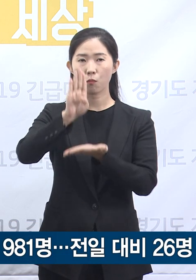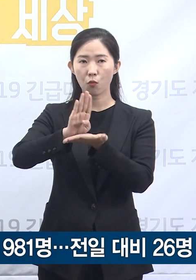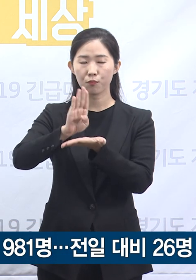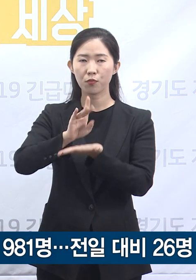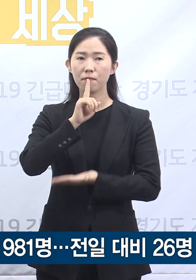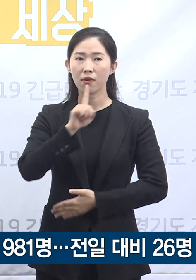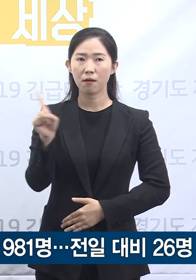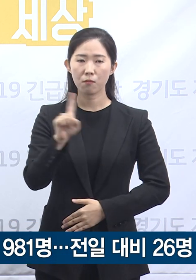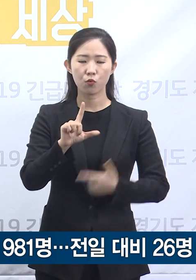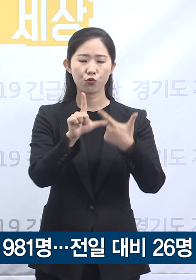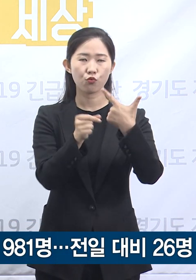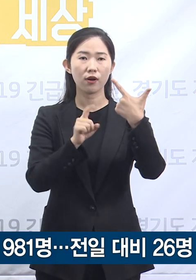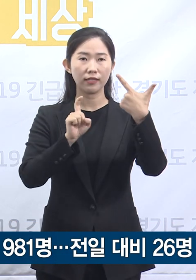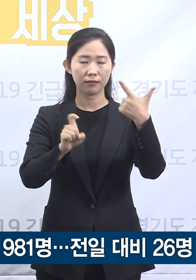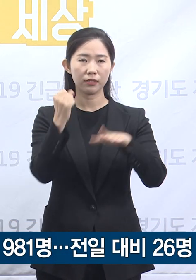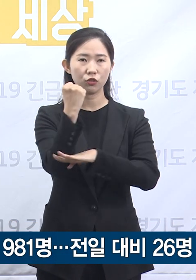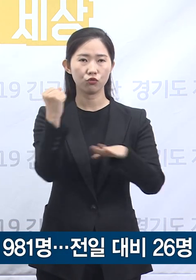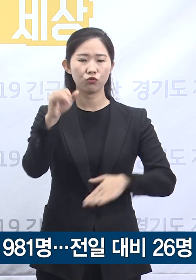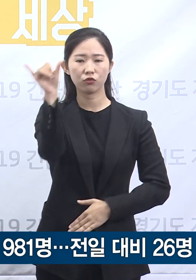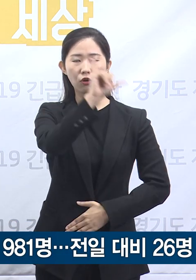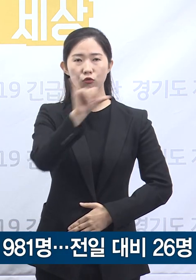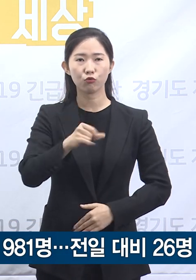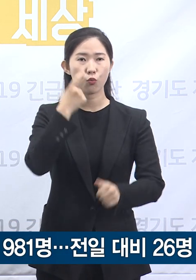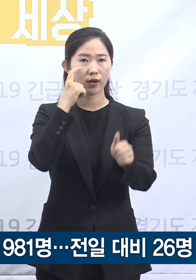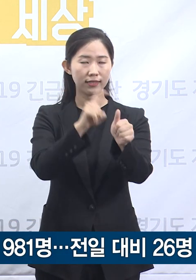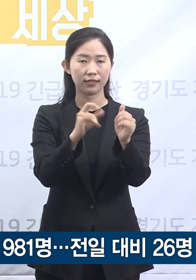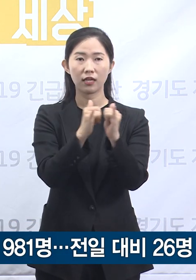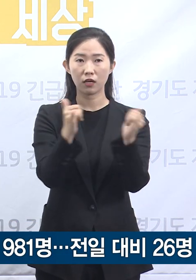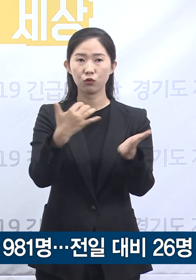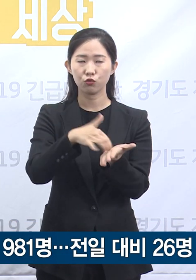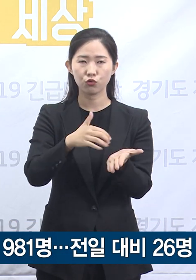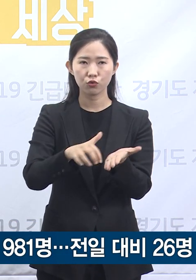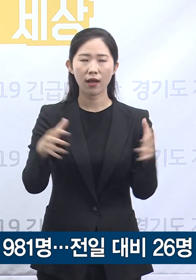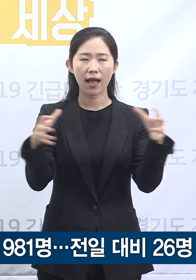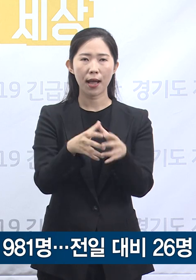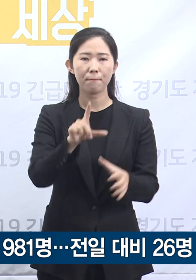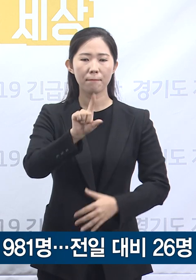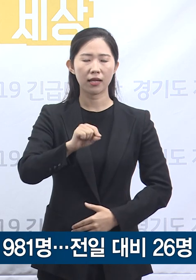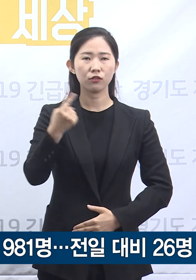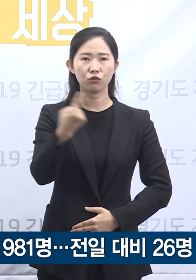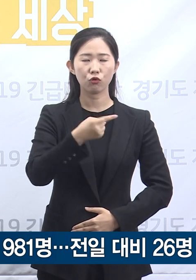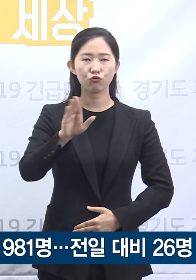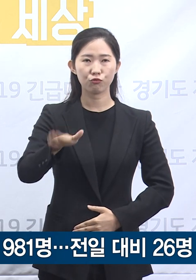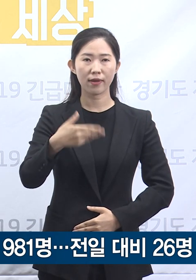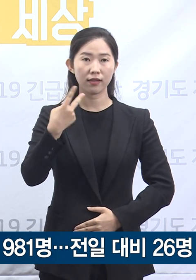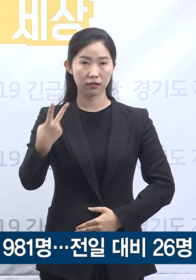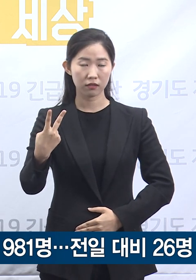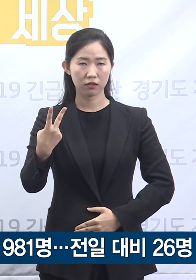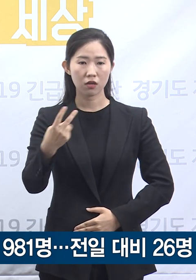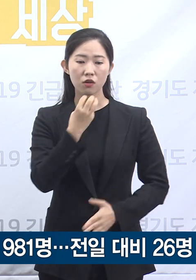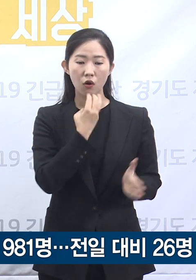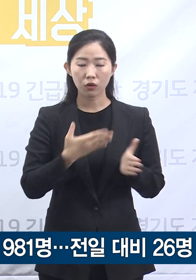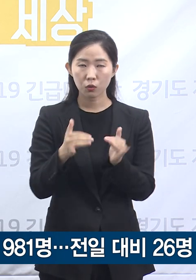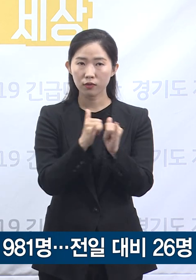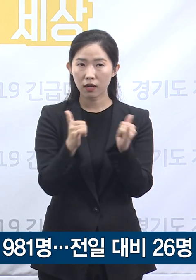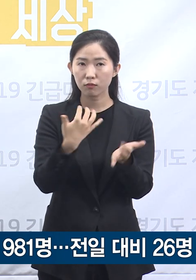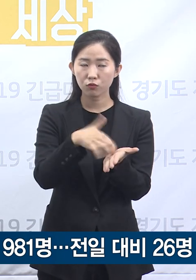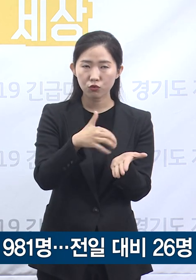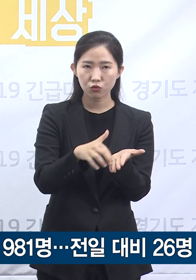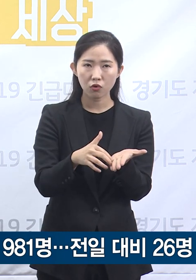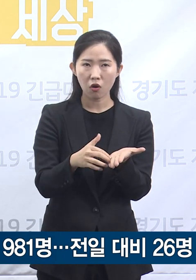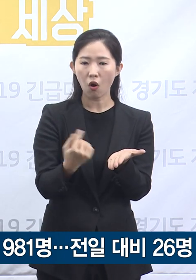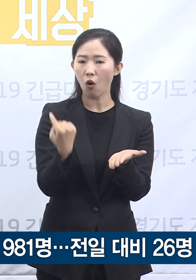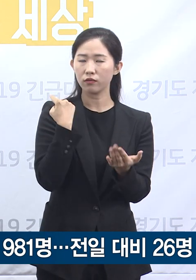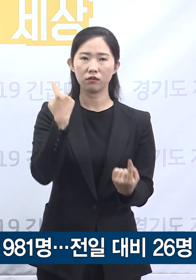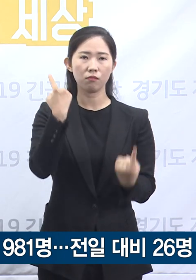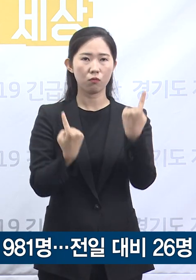6월 10일 0시 기준 전국 확진자 수는 총 11,902명이며 이 중 경기도 확진자 수는 전일 오전